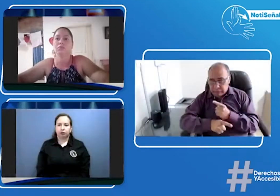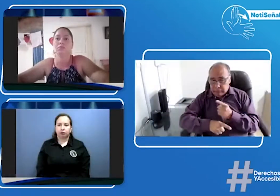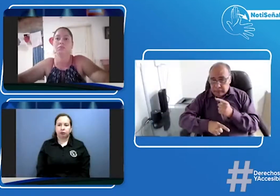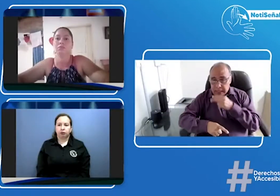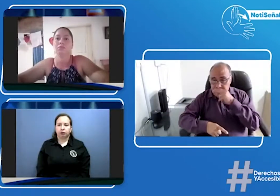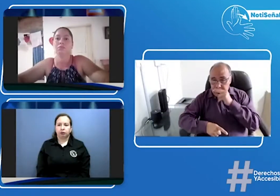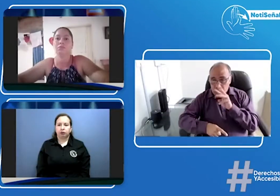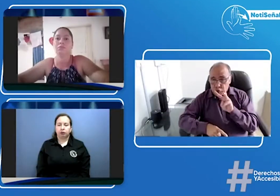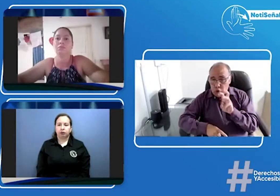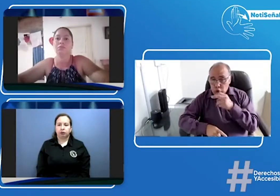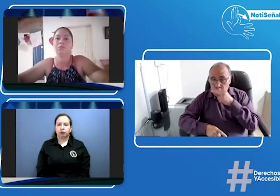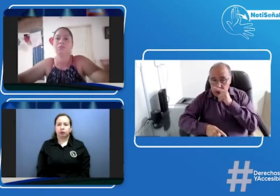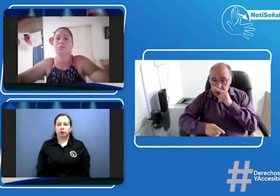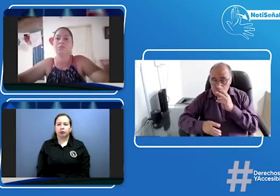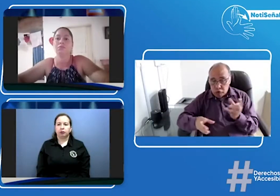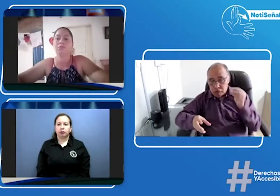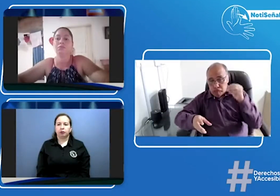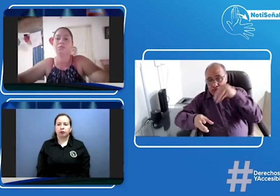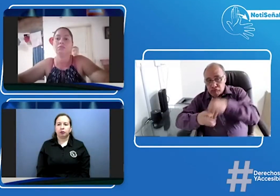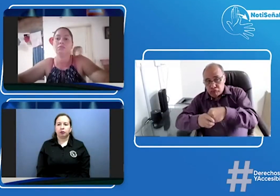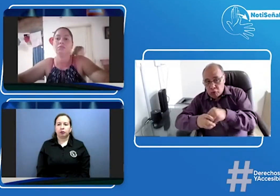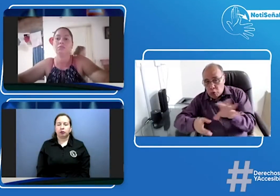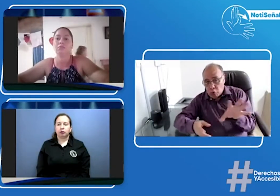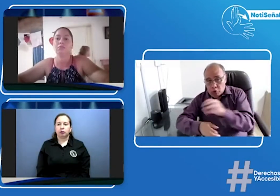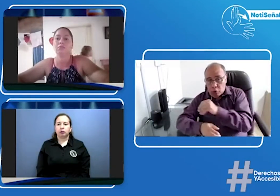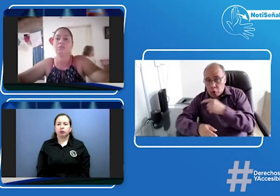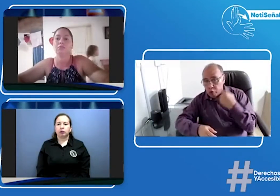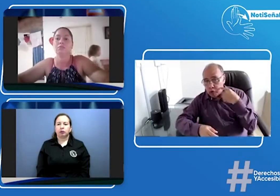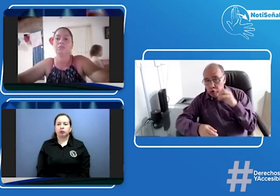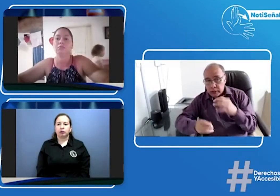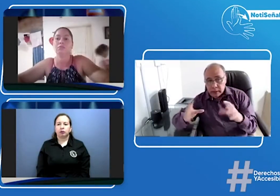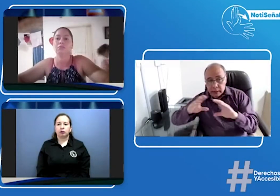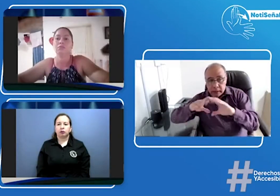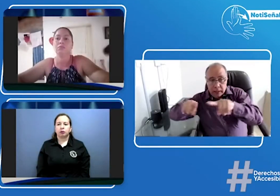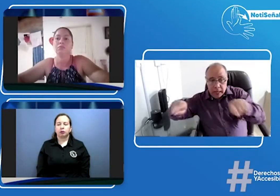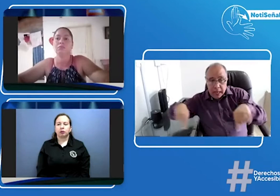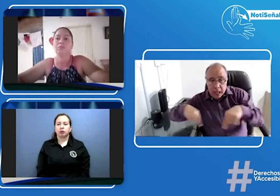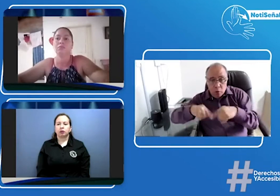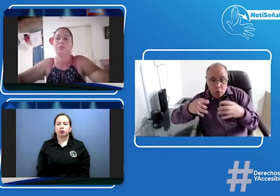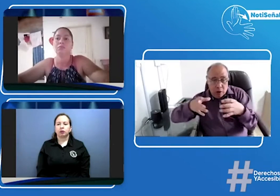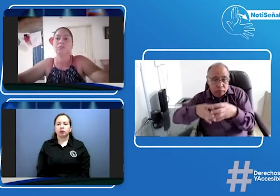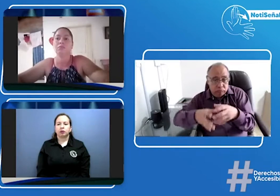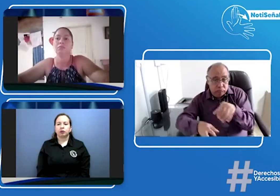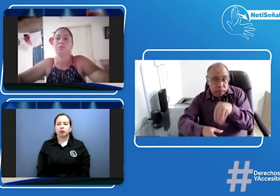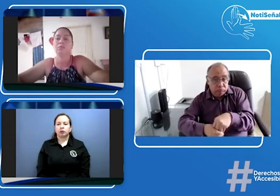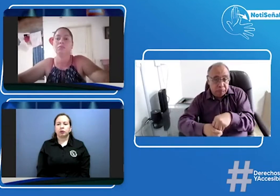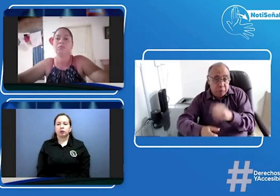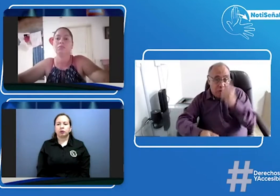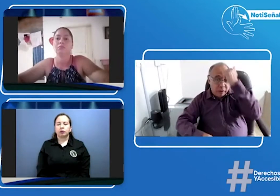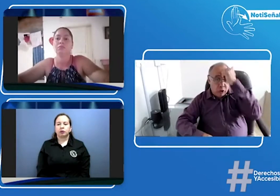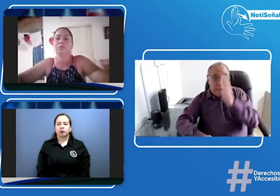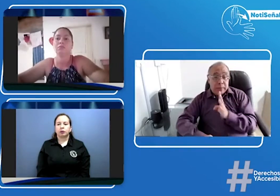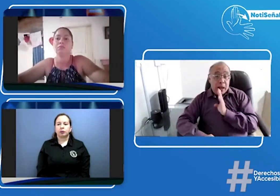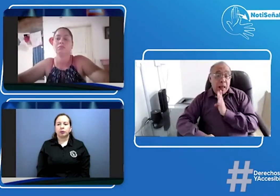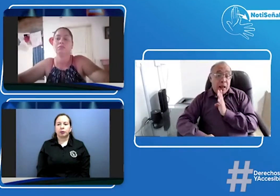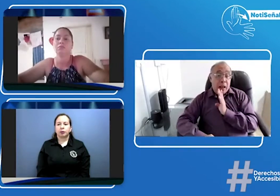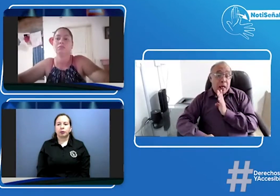exacto entonces quiere decir eso que los ocho niños están integrados cada uno con su curso con personas oyentes no